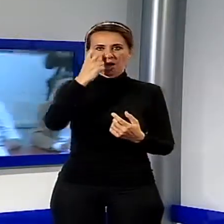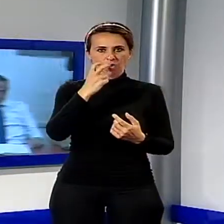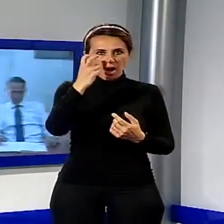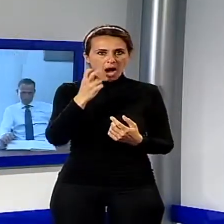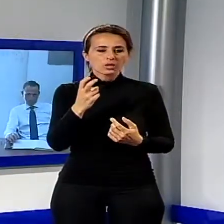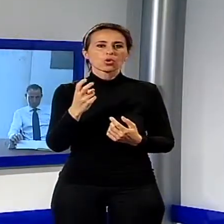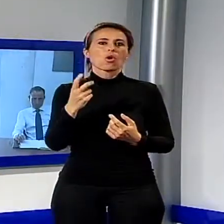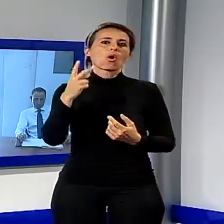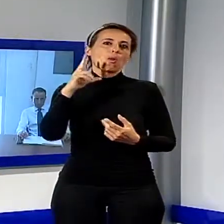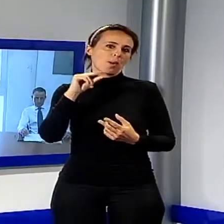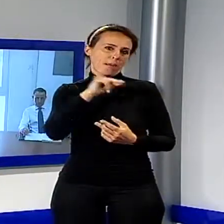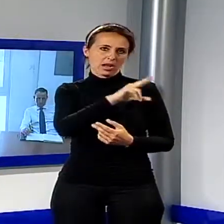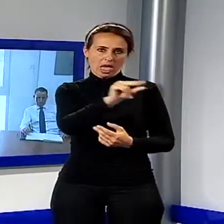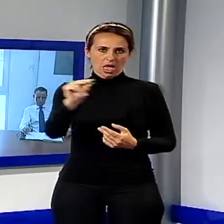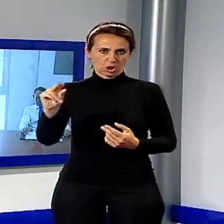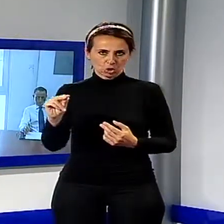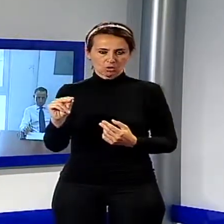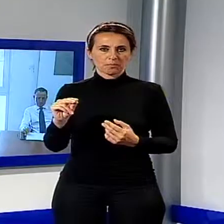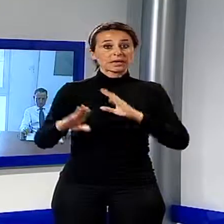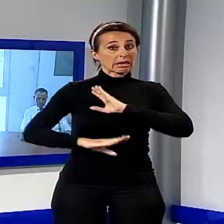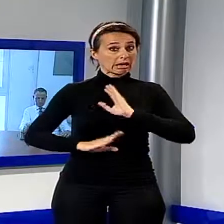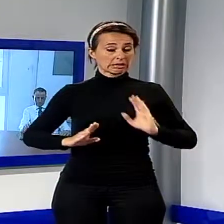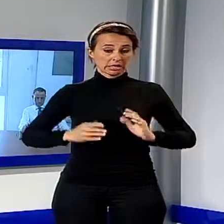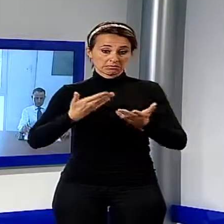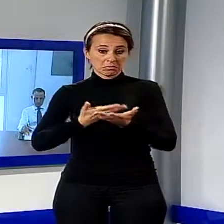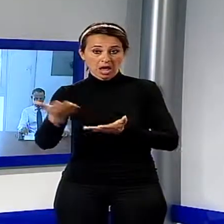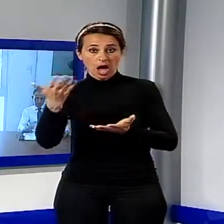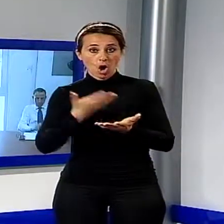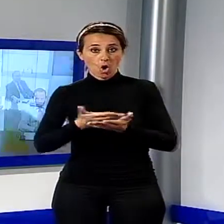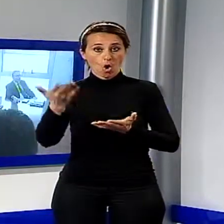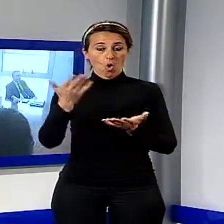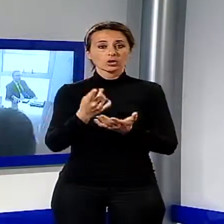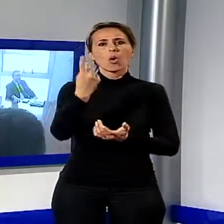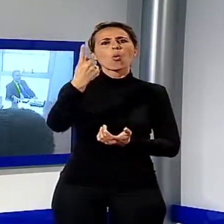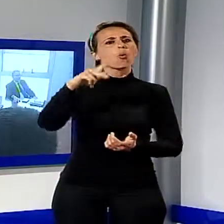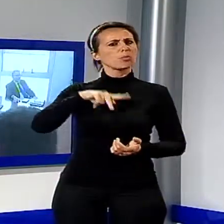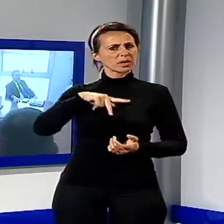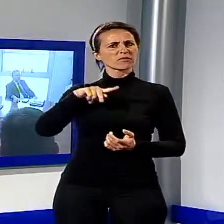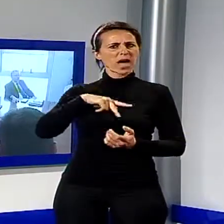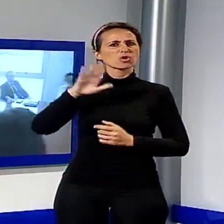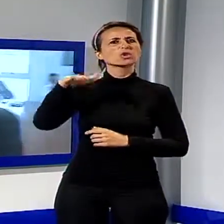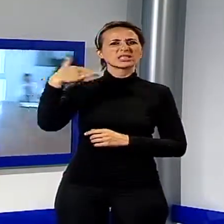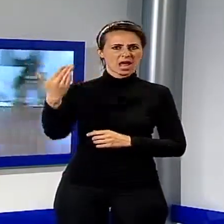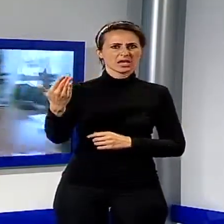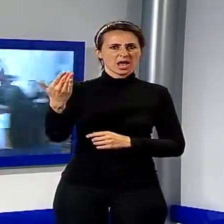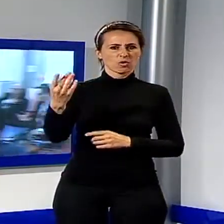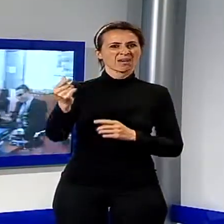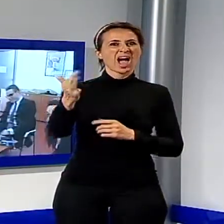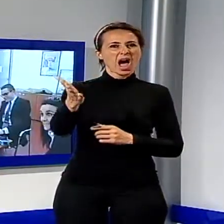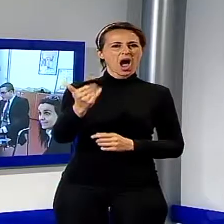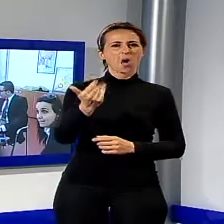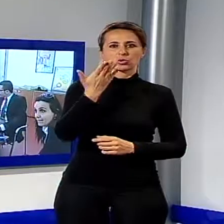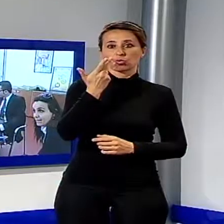di rimandare il mandato. Ai candidati il commissario ha riferito che un soggetto privato straniero sarebbe interessato all'acquisto